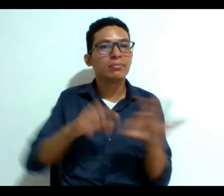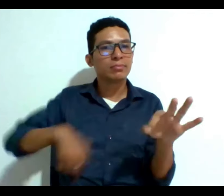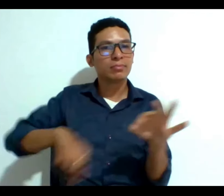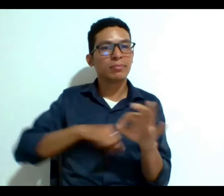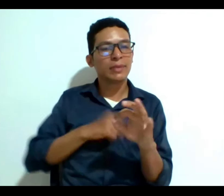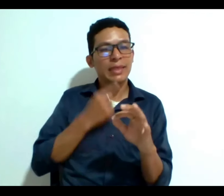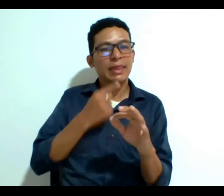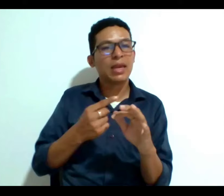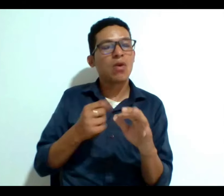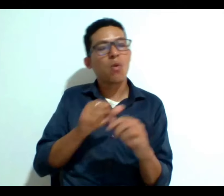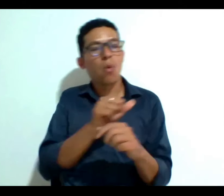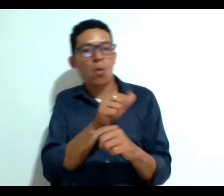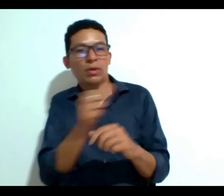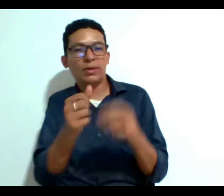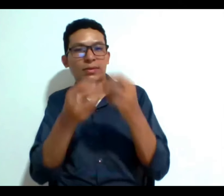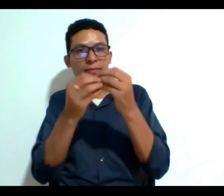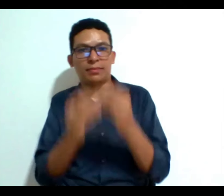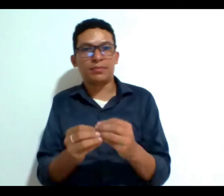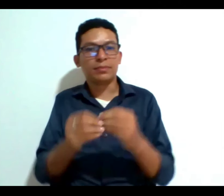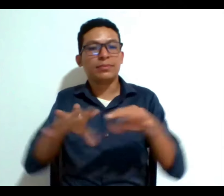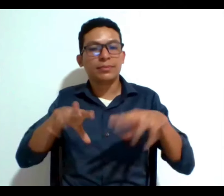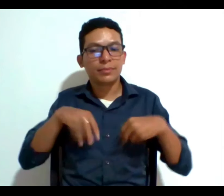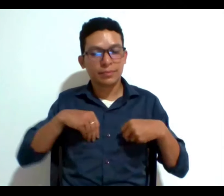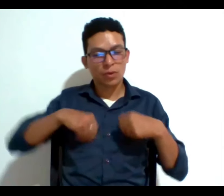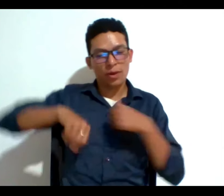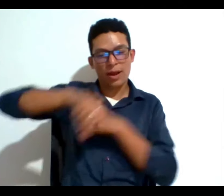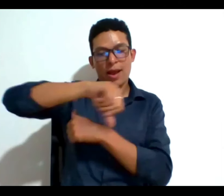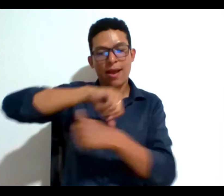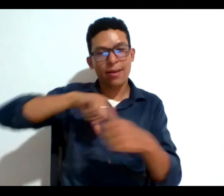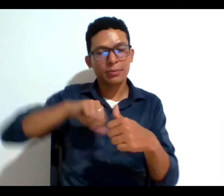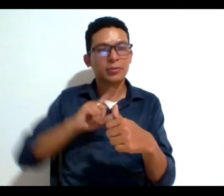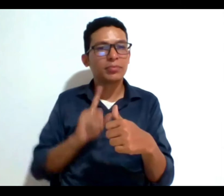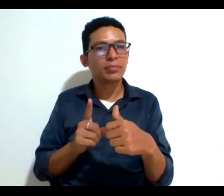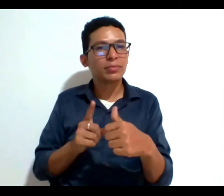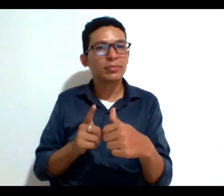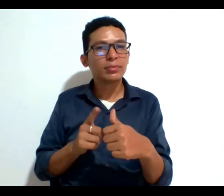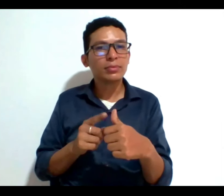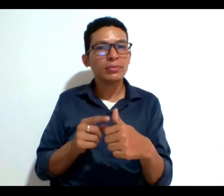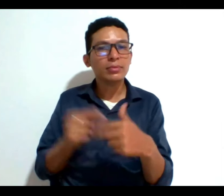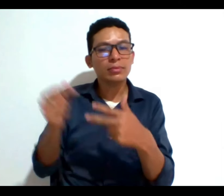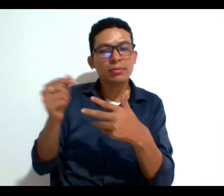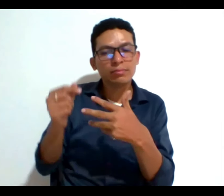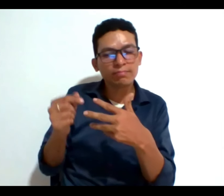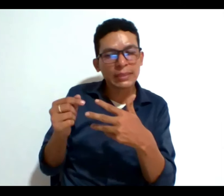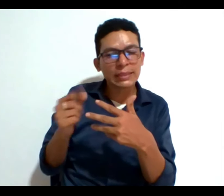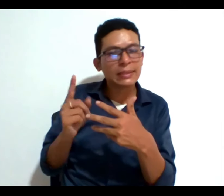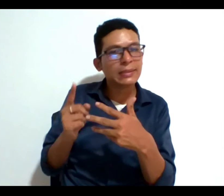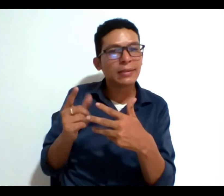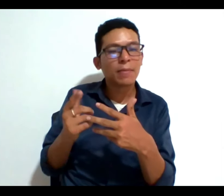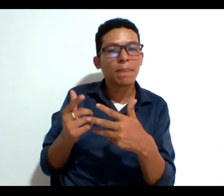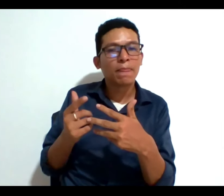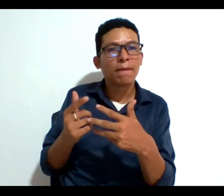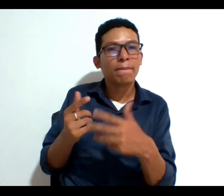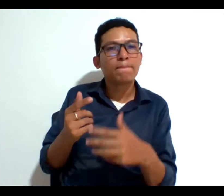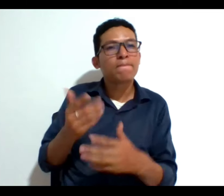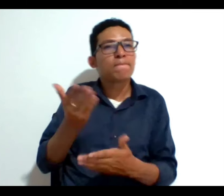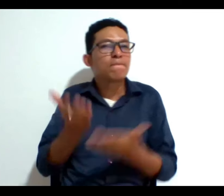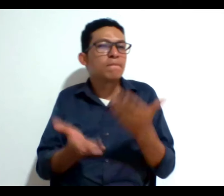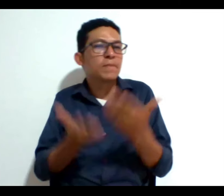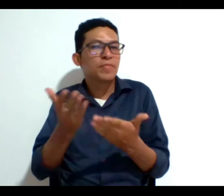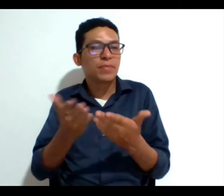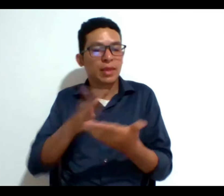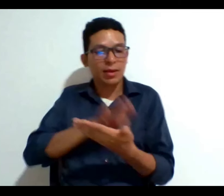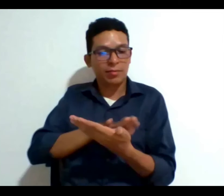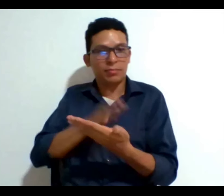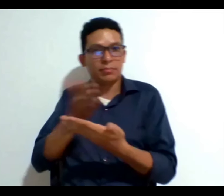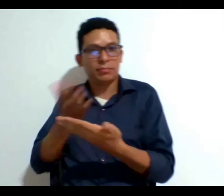forma que es el consentimiento sustituto que es aquel en donde de alguna manera se encuentra la interpretación de